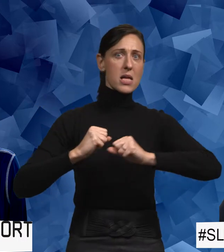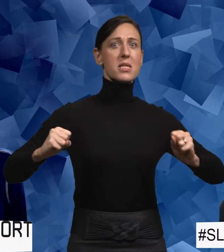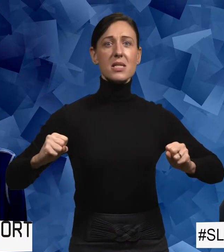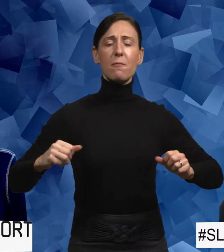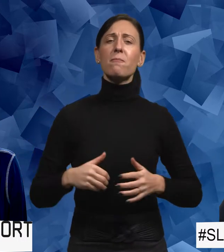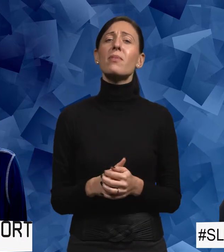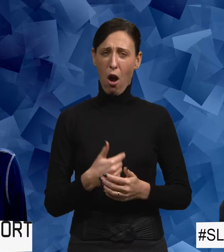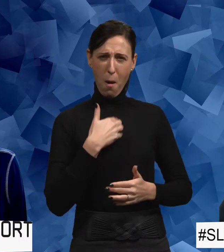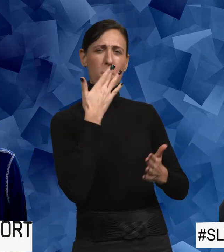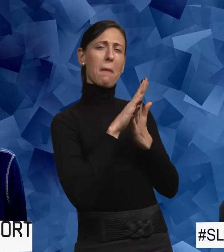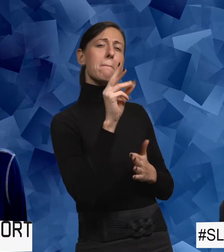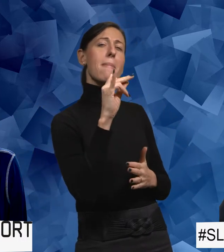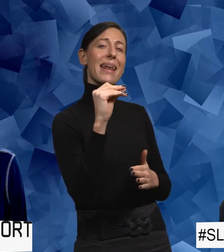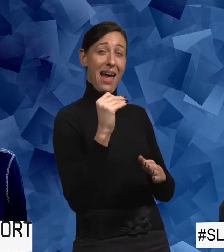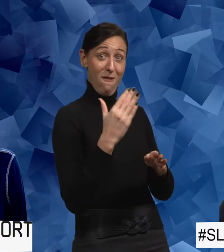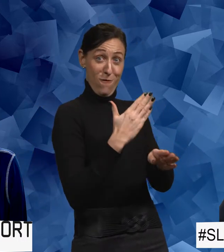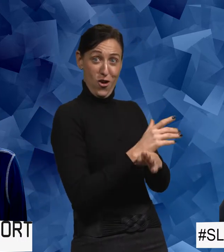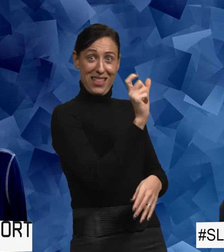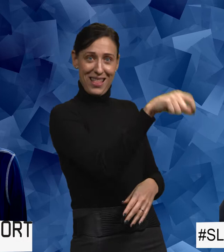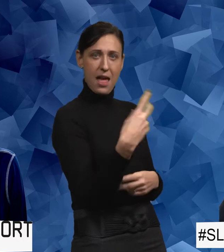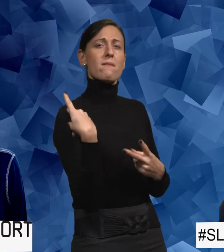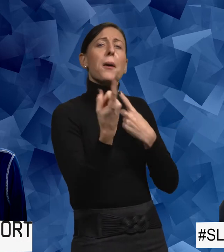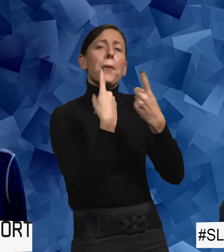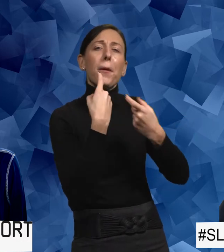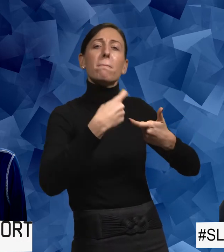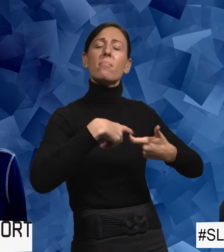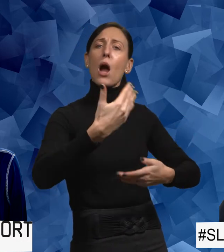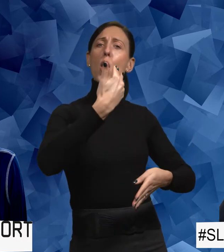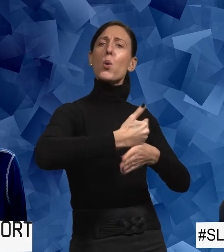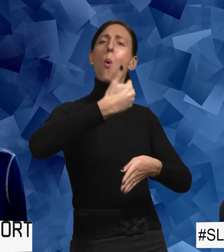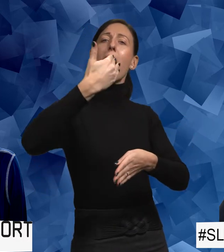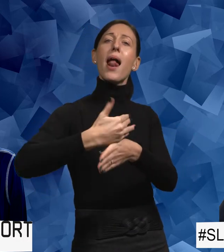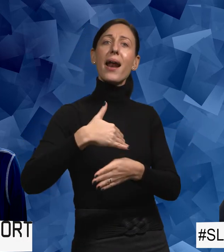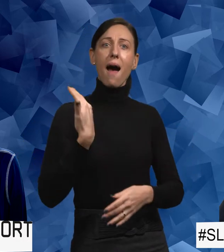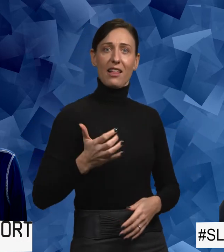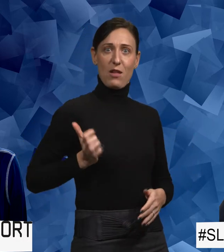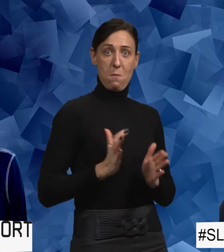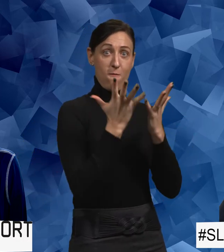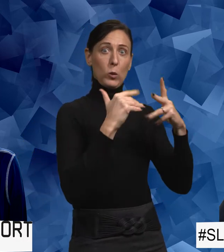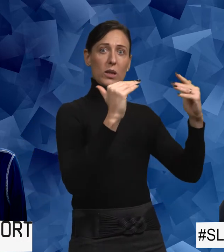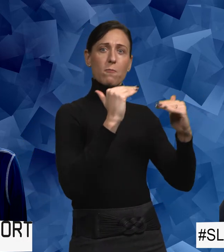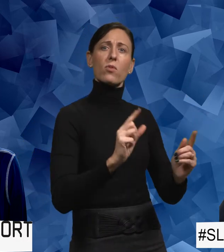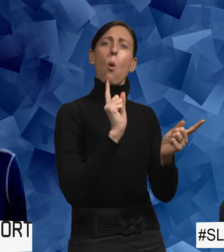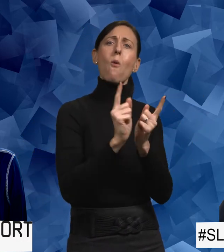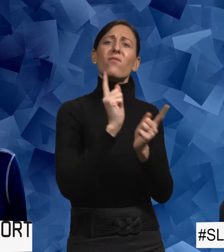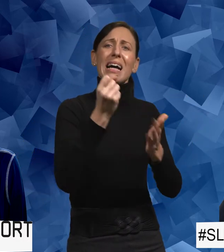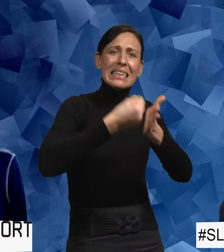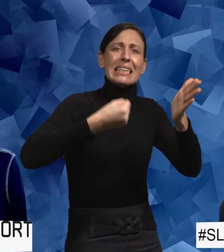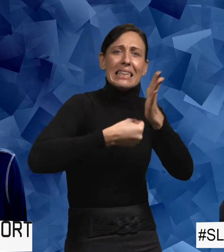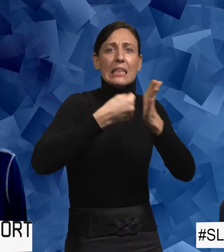Jag pratade med Maria innan dig. Och vi pratade om det här med roller. Att kvinnor med funktionsnedsättning ofta behöver kämpa